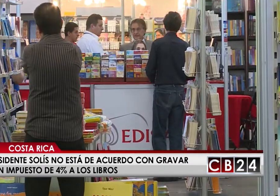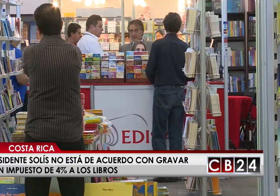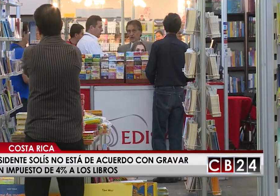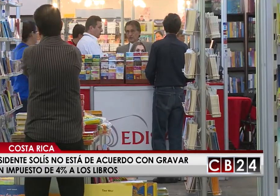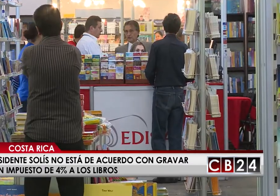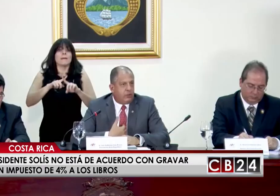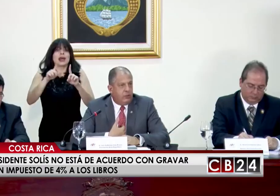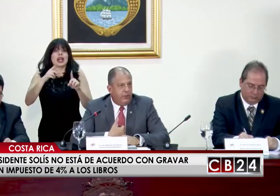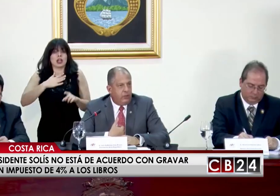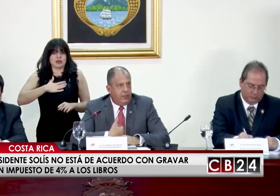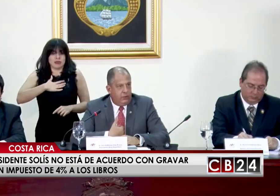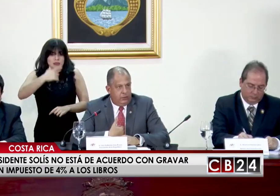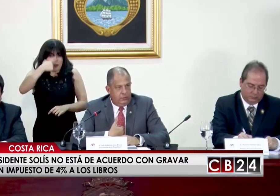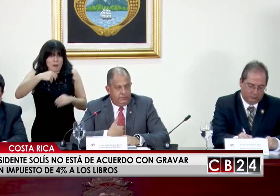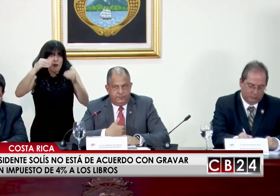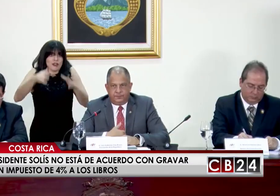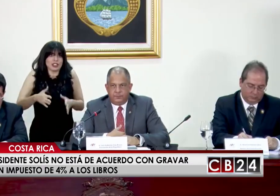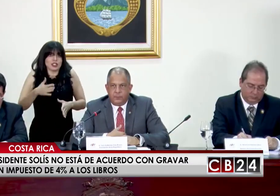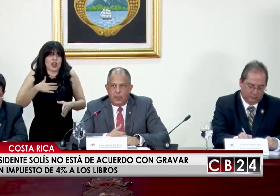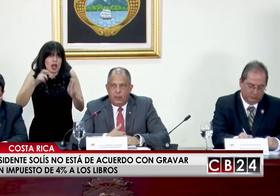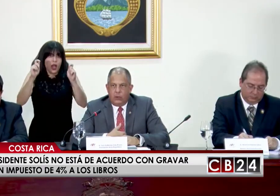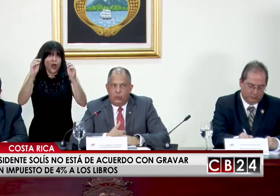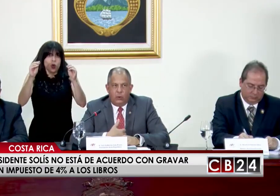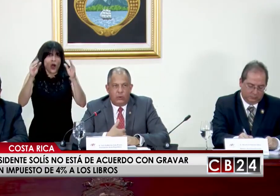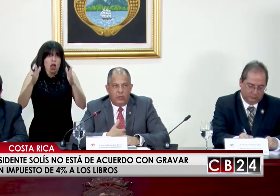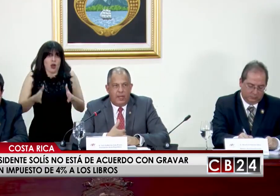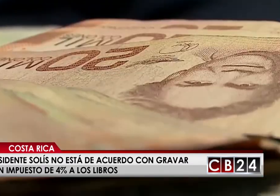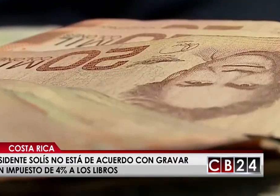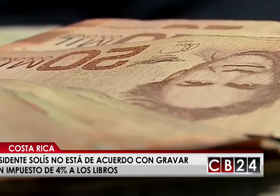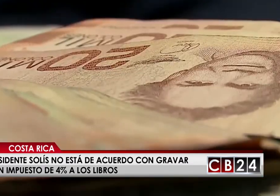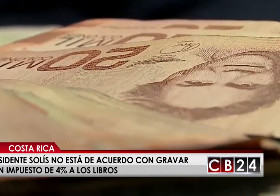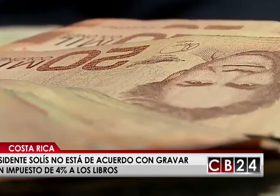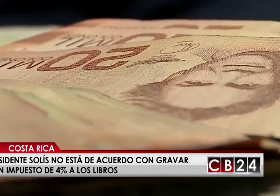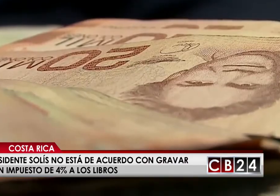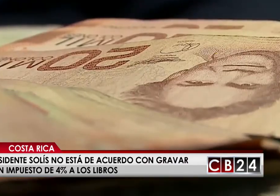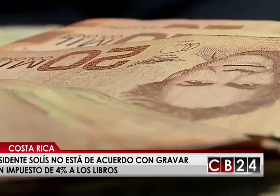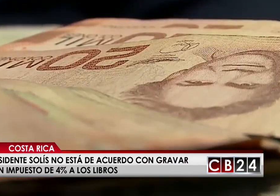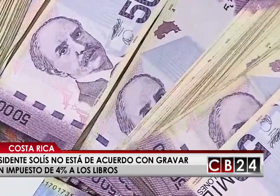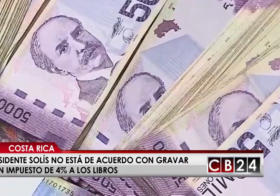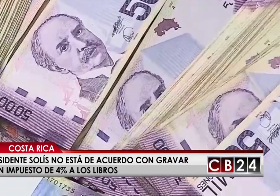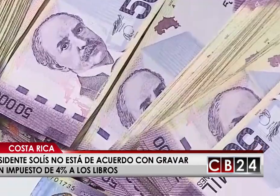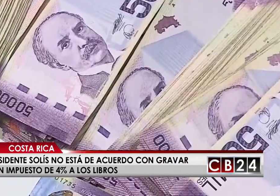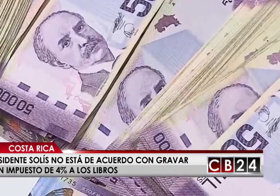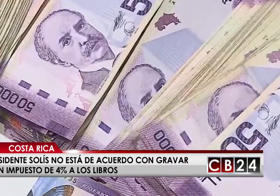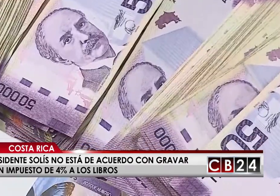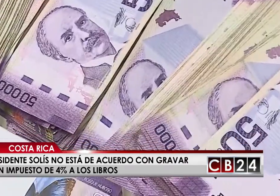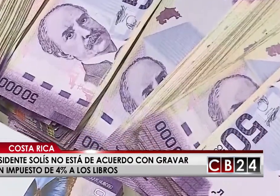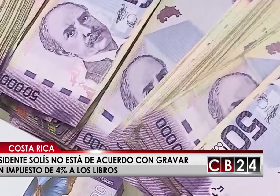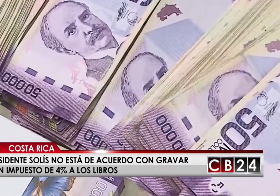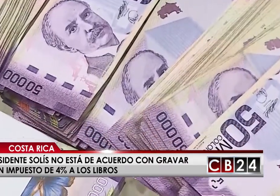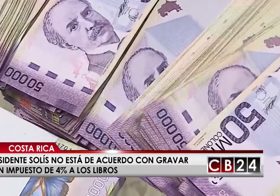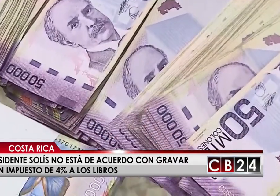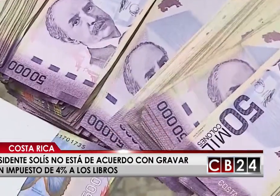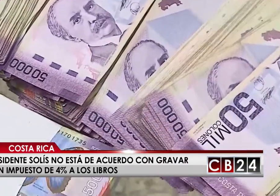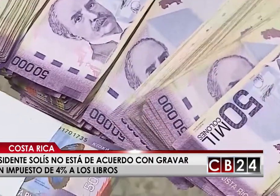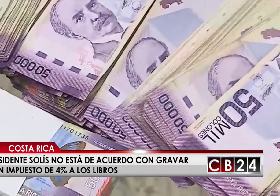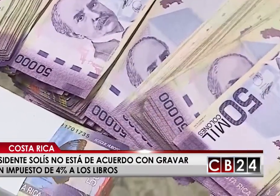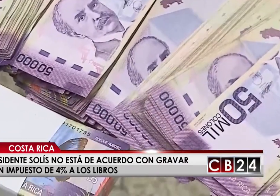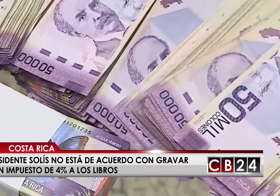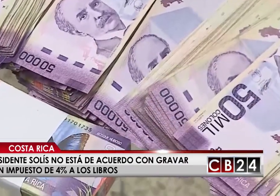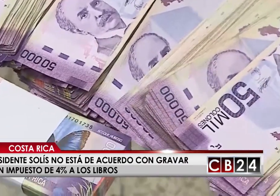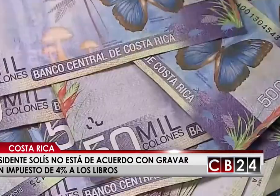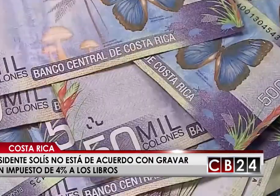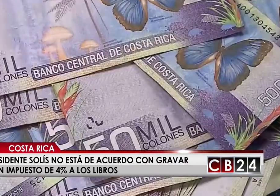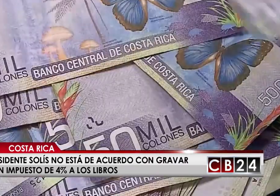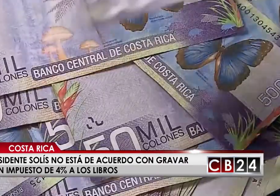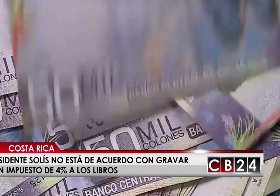por su gobierno hace unos días a la Asamblea Legislativa para reducir el déficit del gobierno mediante la transformación del impuesto de ventas en el IVA,